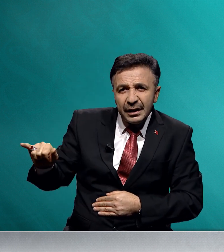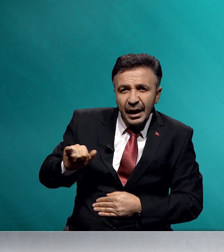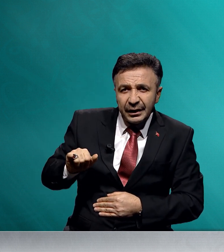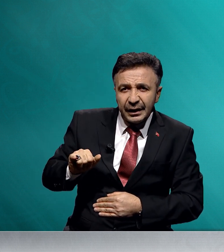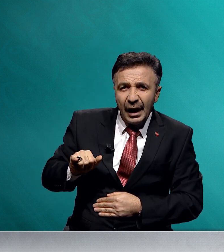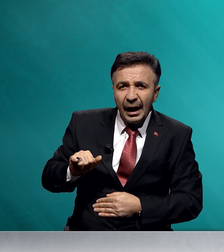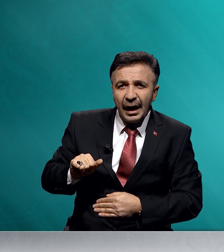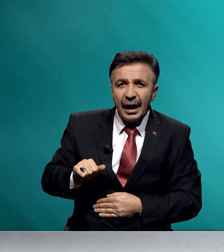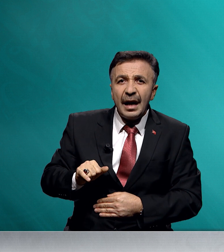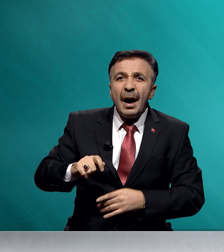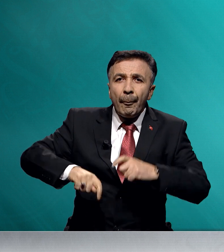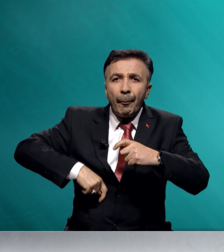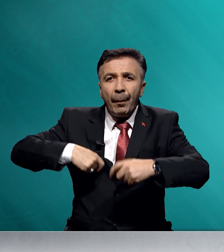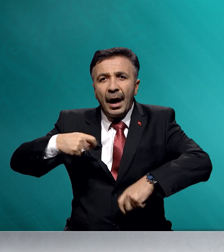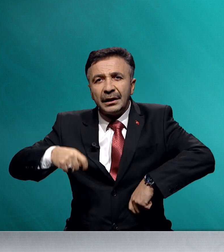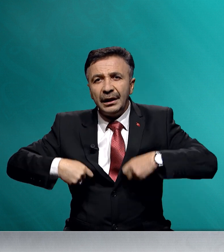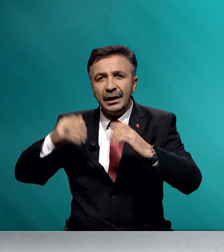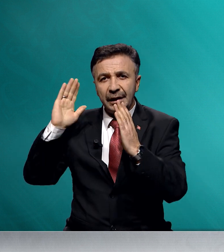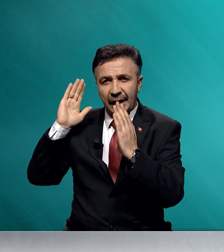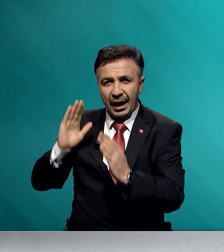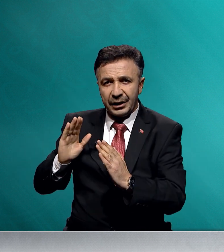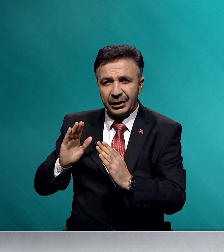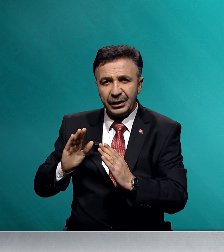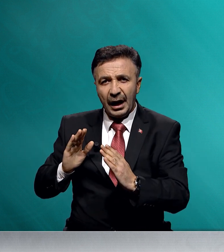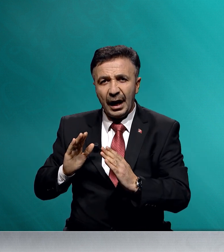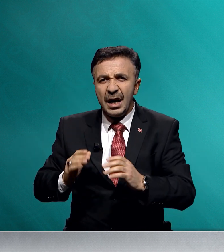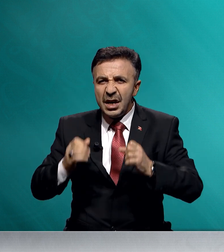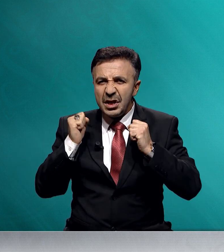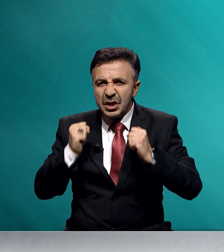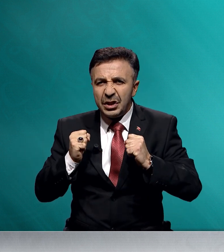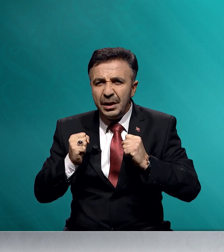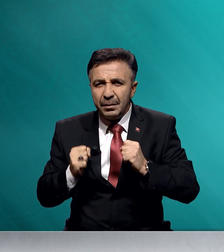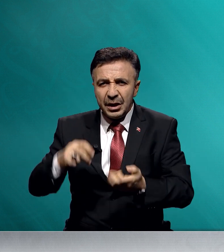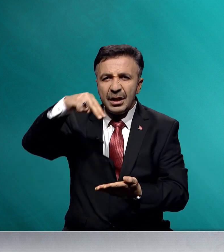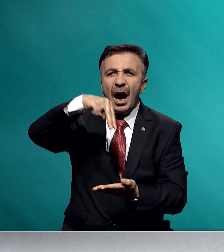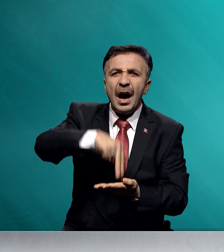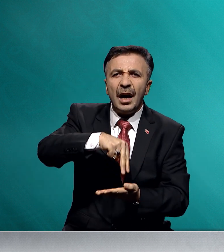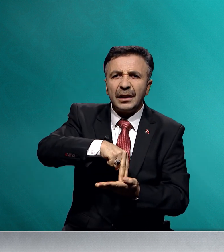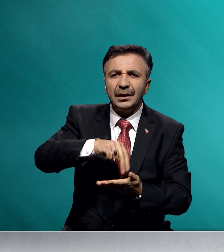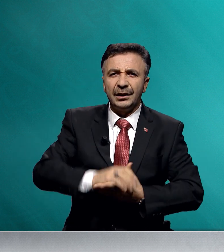yanında, batılın karşısında dimdik ayaktadır.